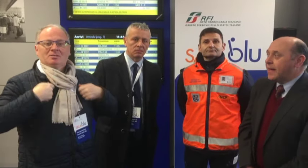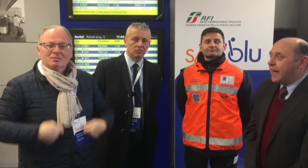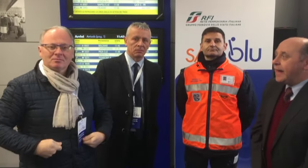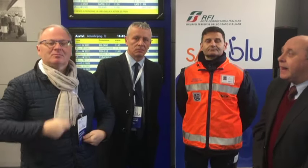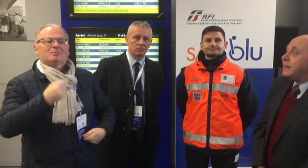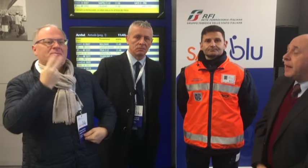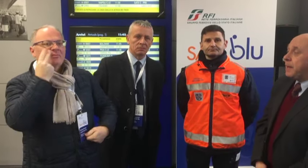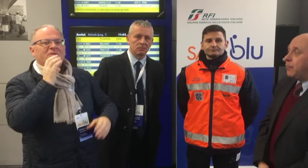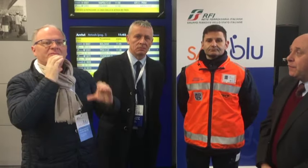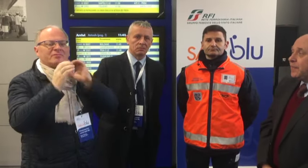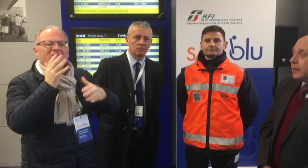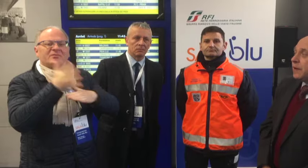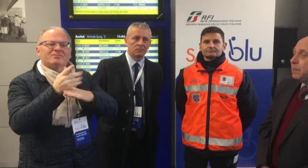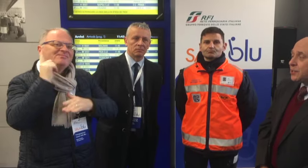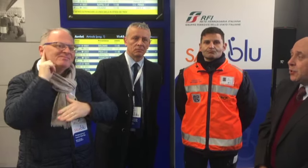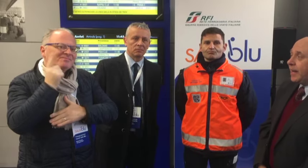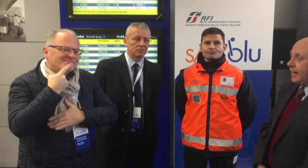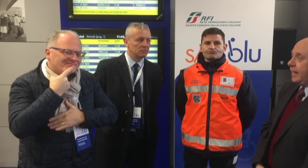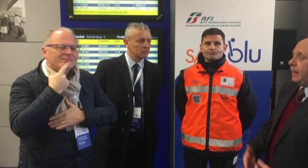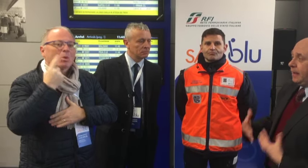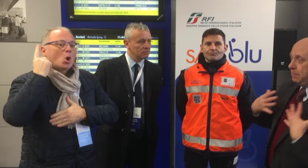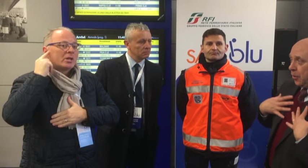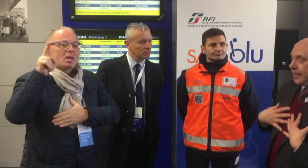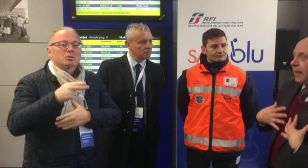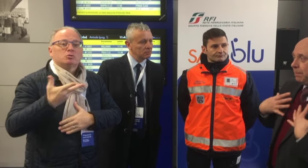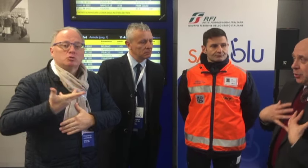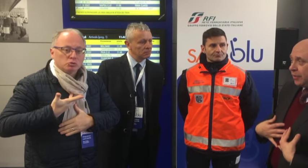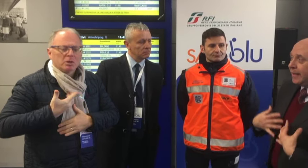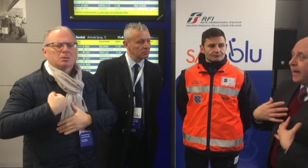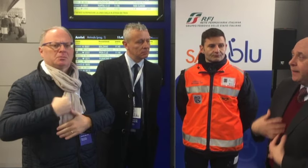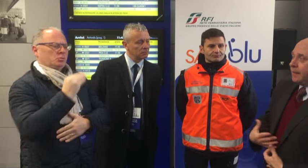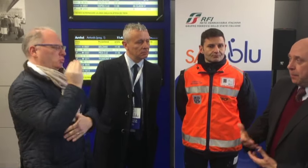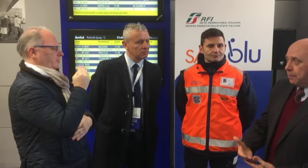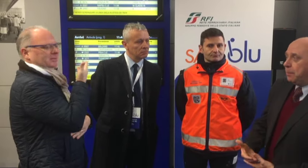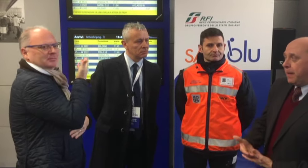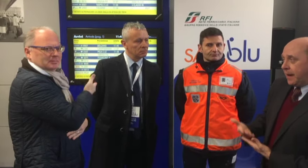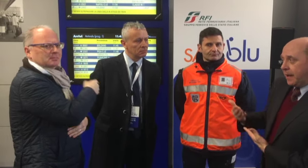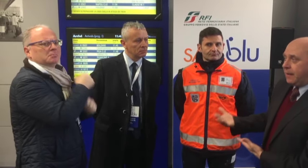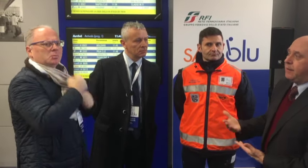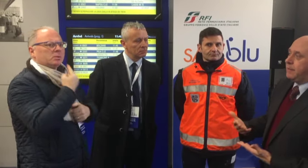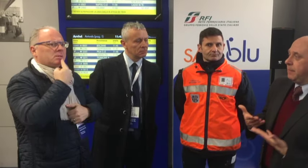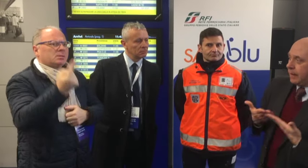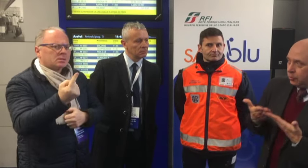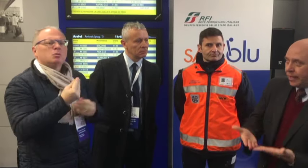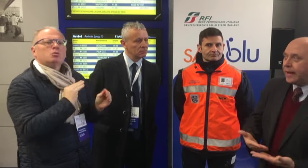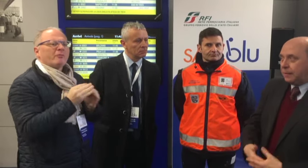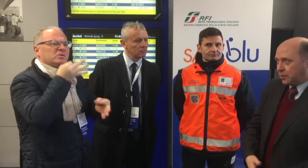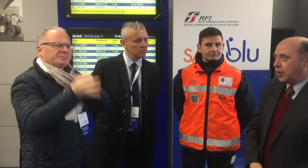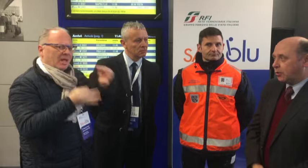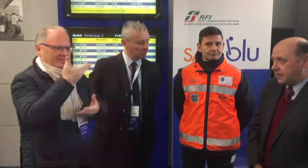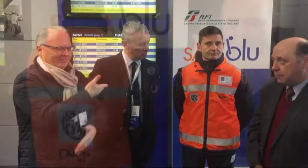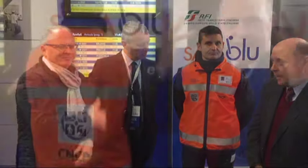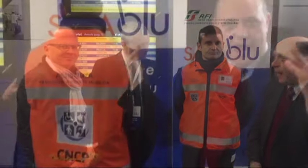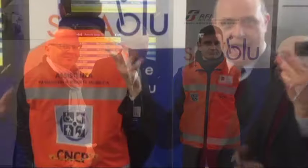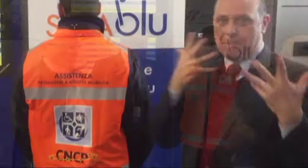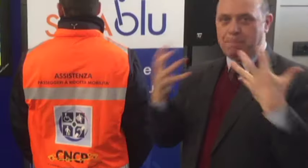sala. Abbiamo invitato una persona che porta la pittorina proprio per aiutare le